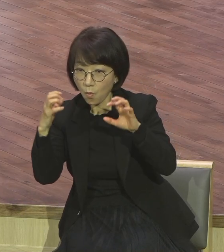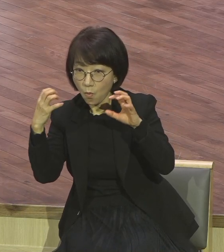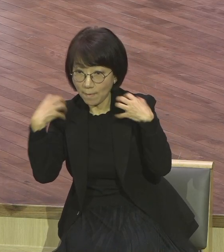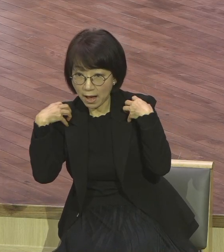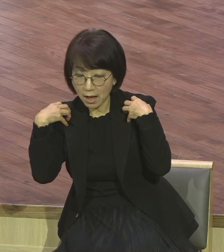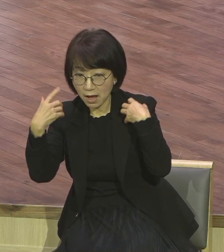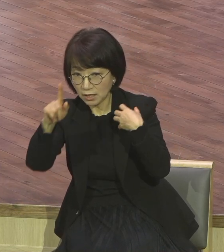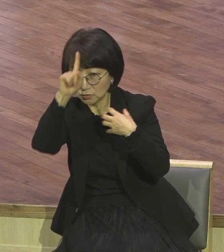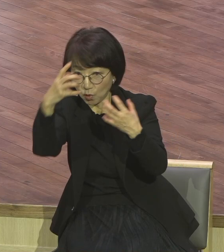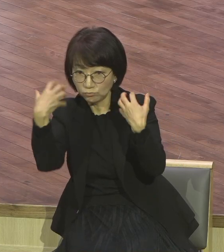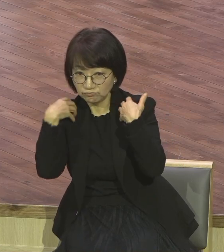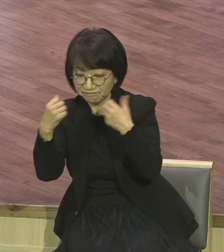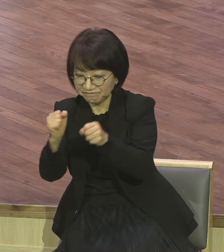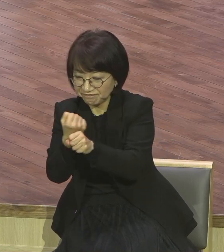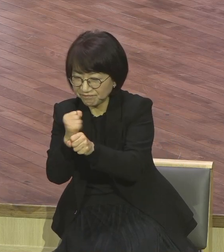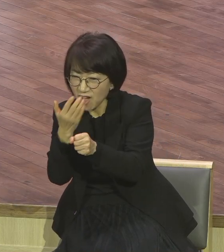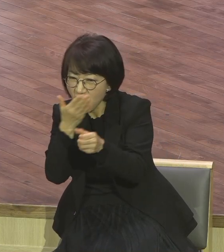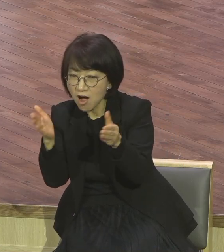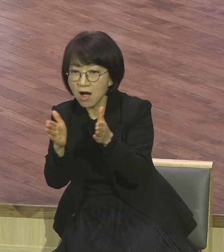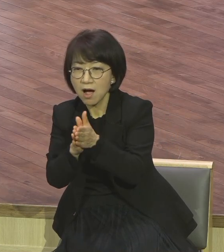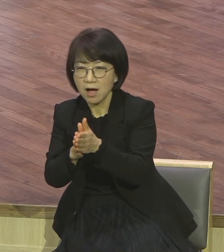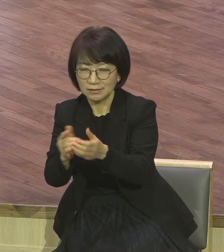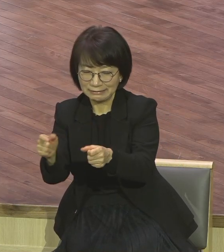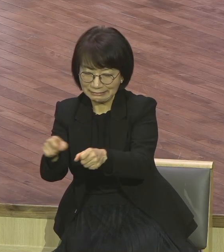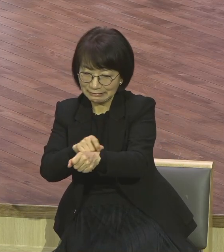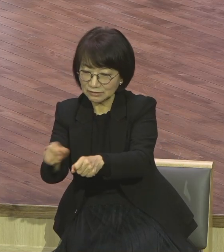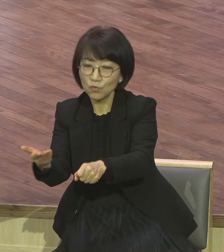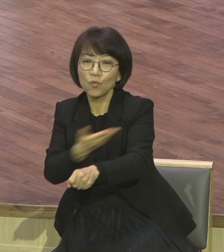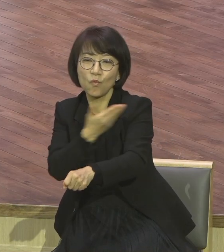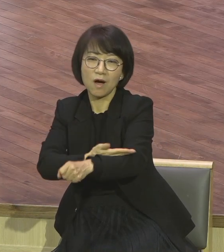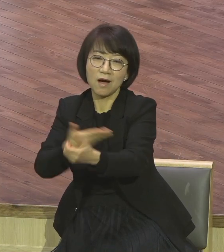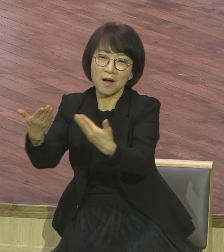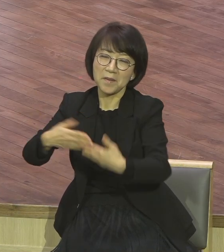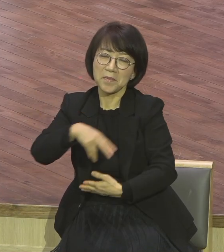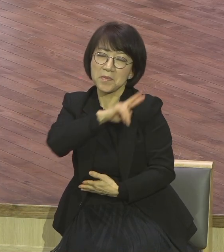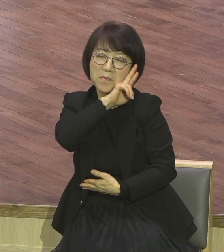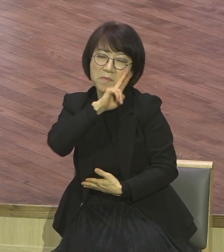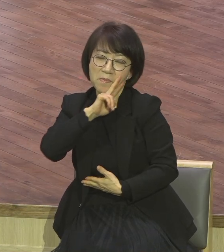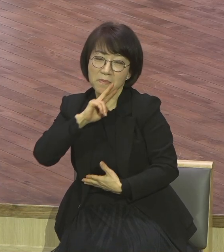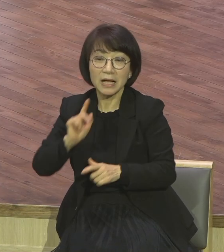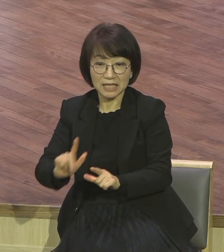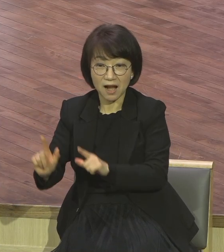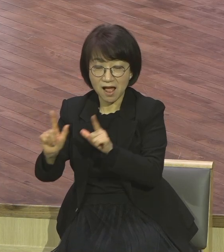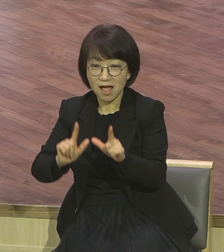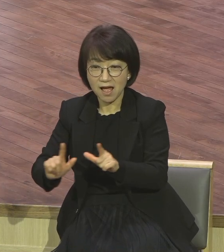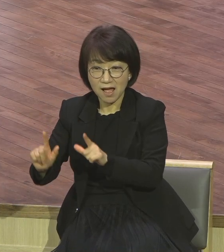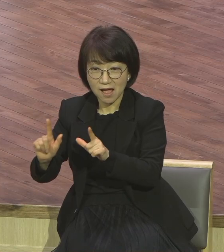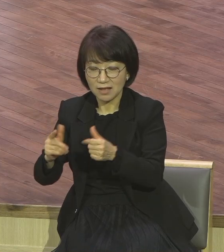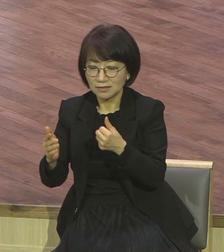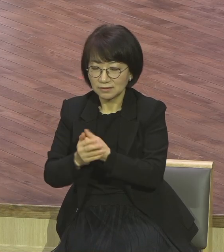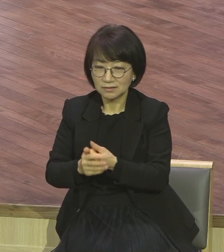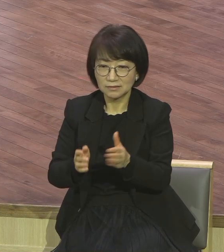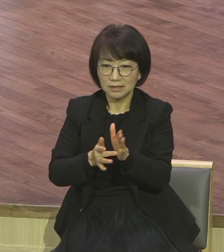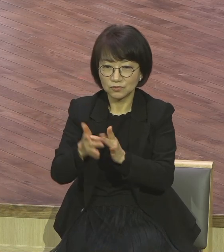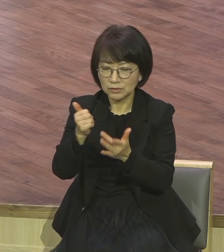있었어요 사두견들은 예수님은 이들의 사상에 영향받을 것을 차단하시고자 하신 말씀이